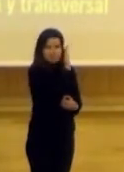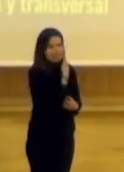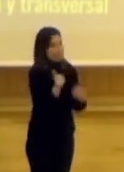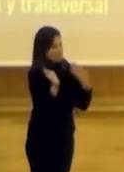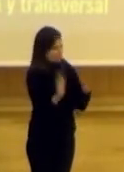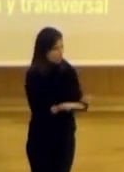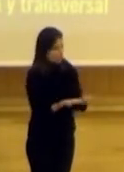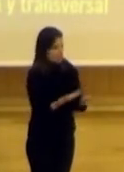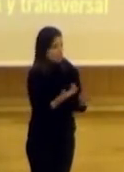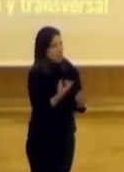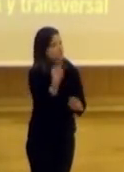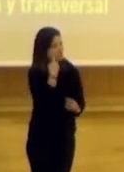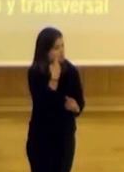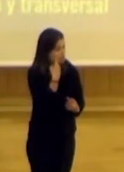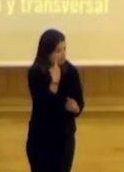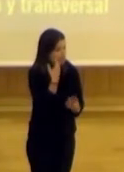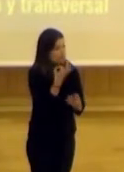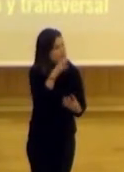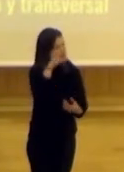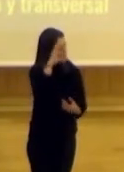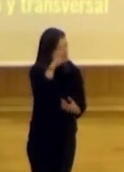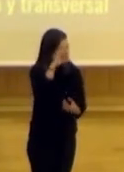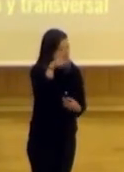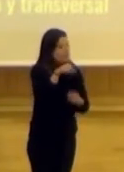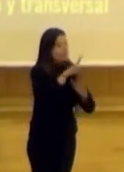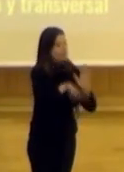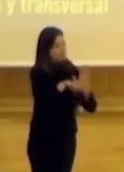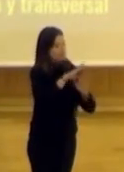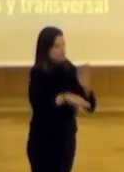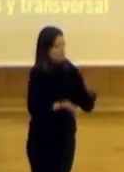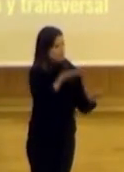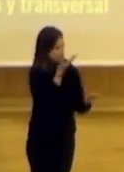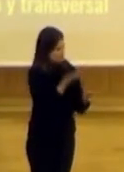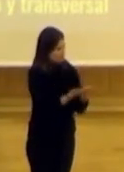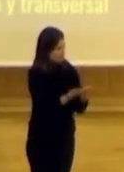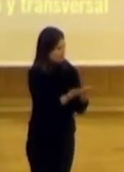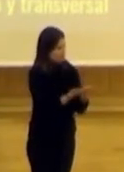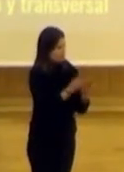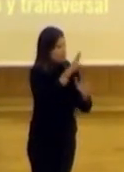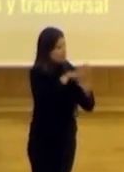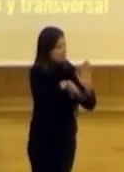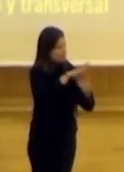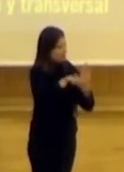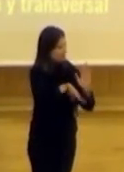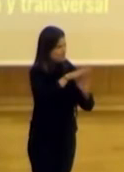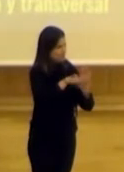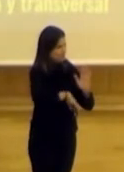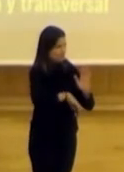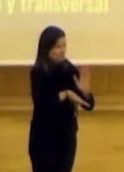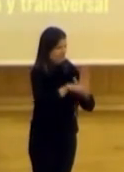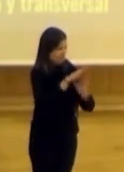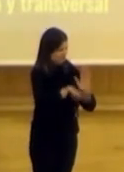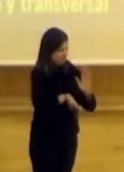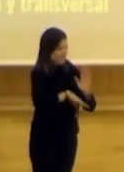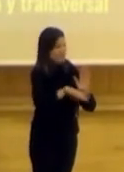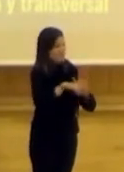Entonces, teniendo en cuenta eso, este programa se planteó. Entonces, el programa consistió en buscar un